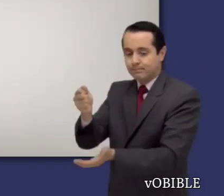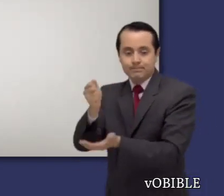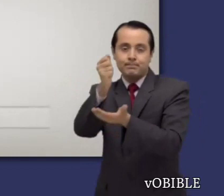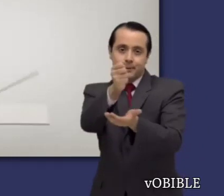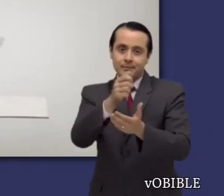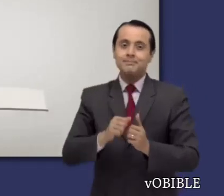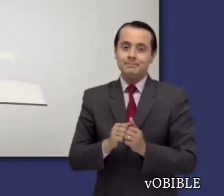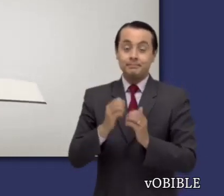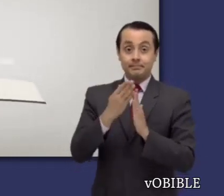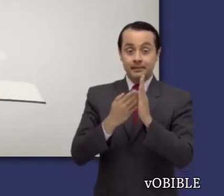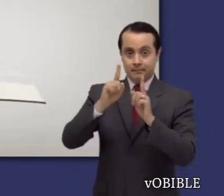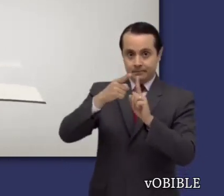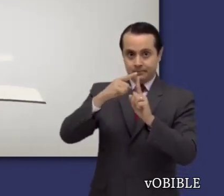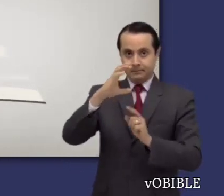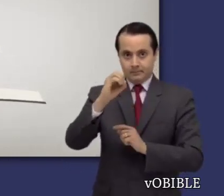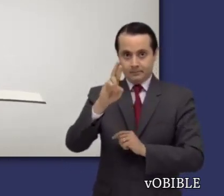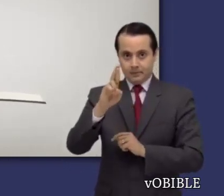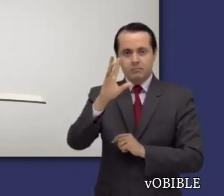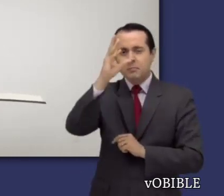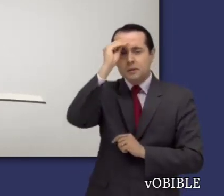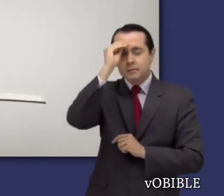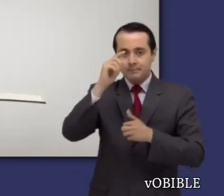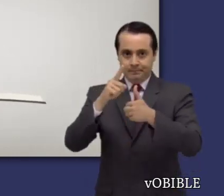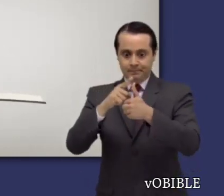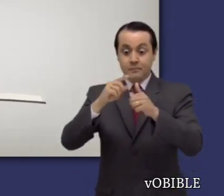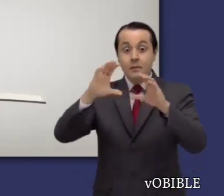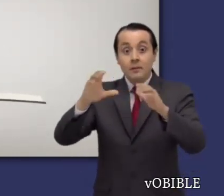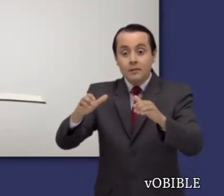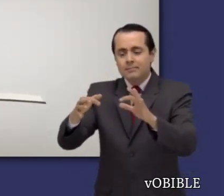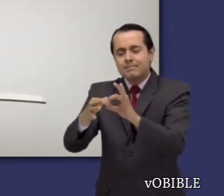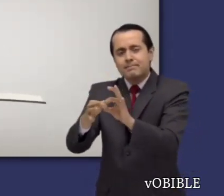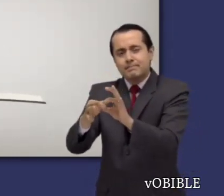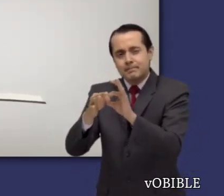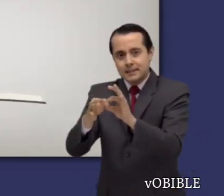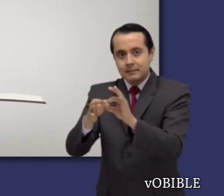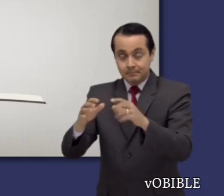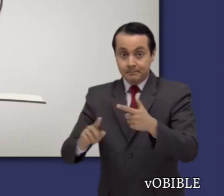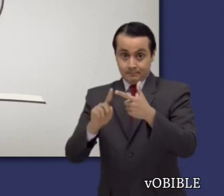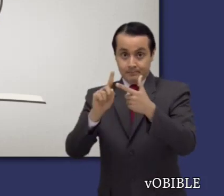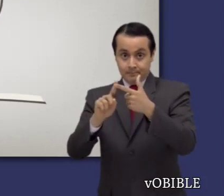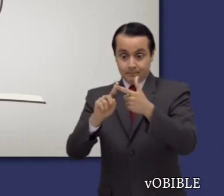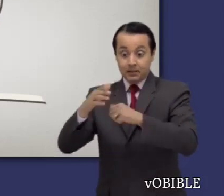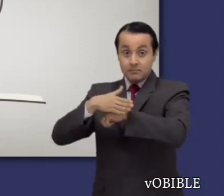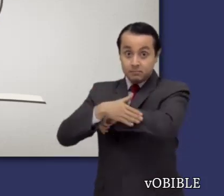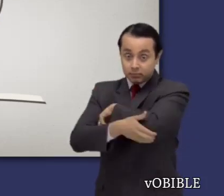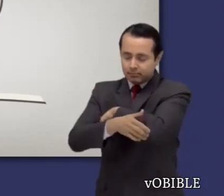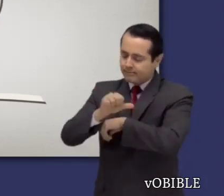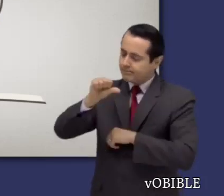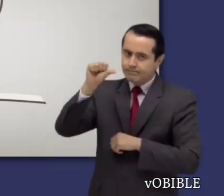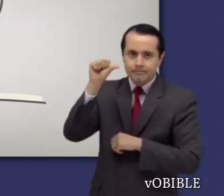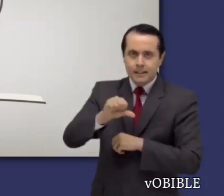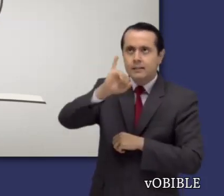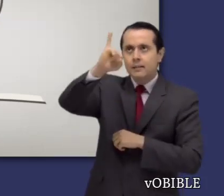Cuando lea primera a los corintios, fíjese en que los cristianos verdaderos deben estar unidos, en que la congregación